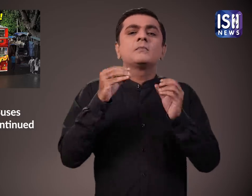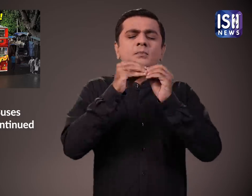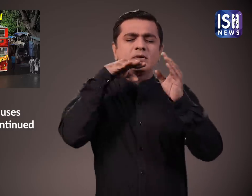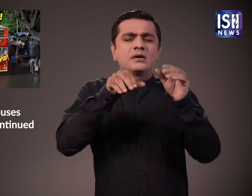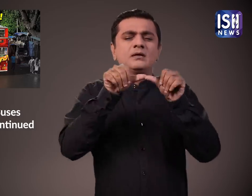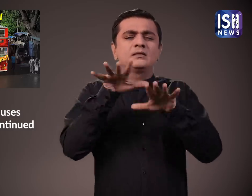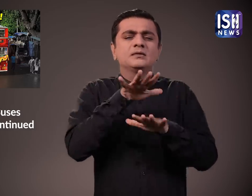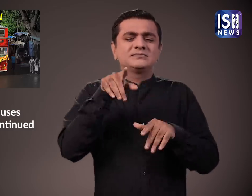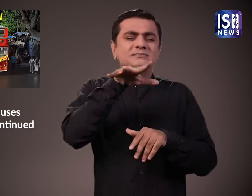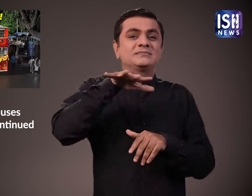था